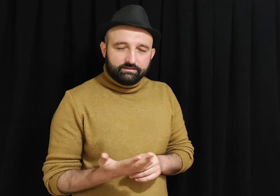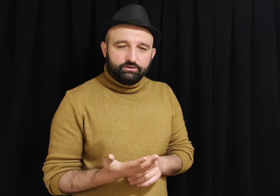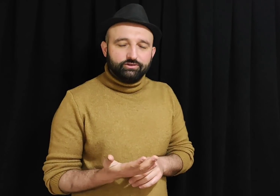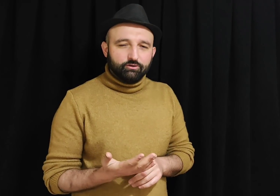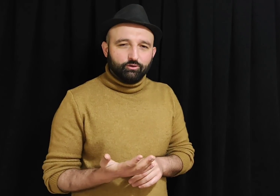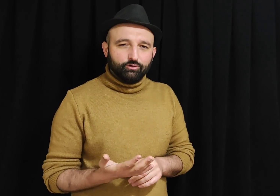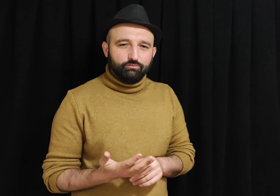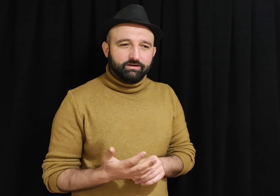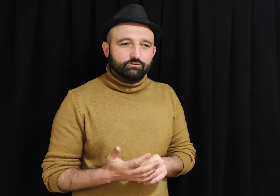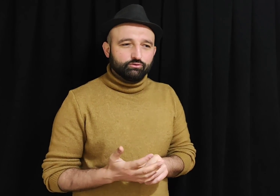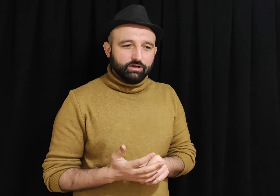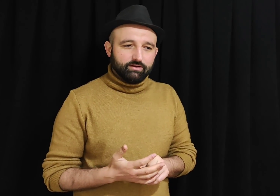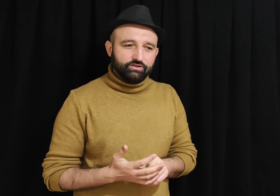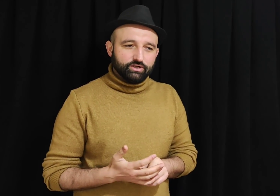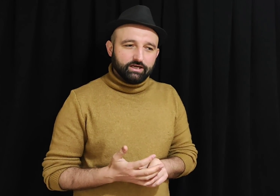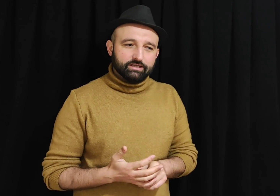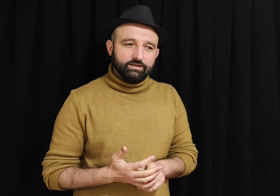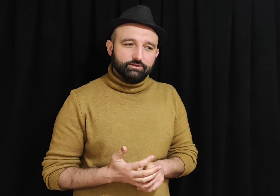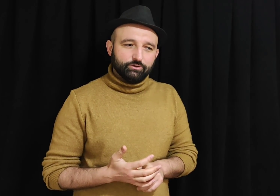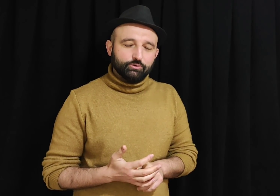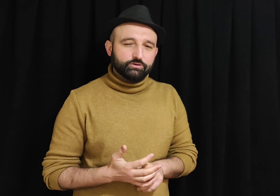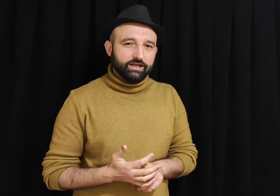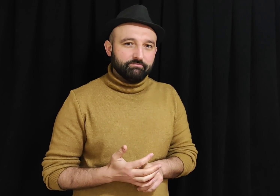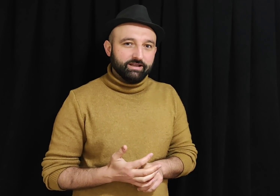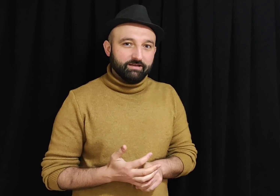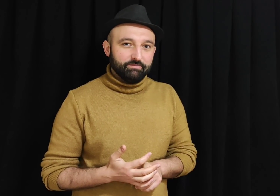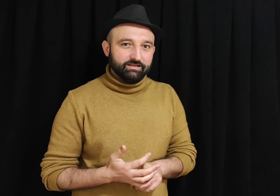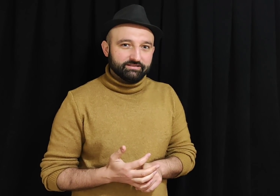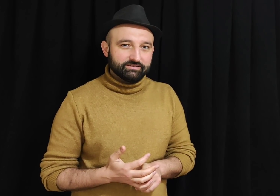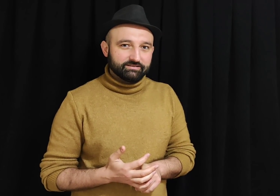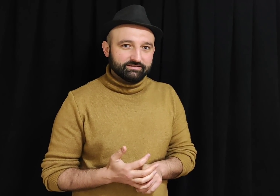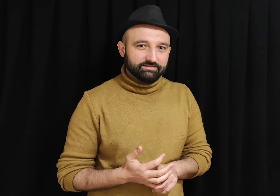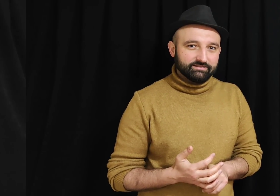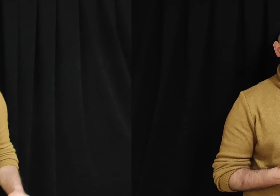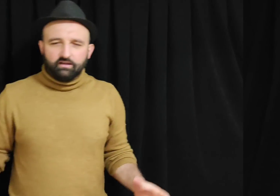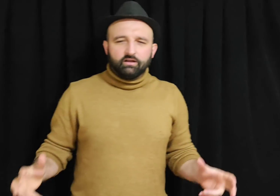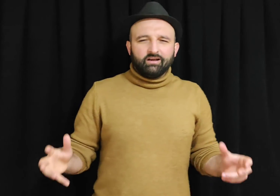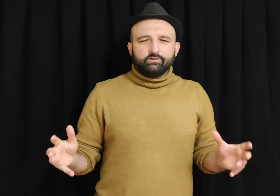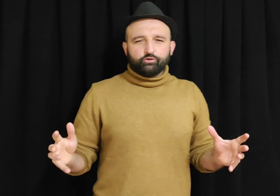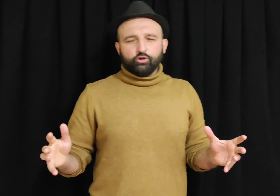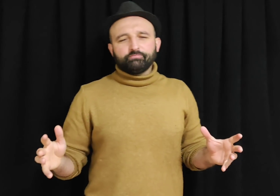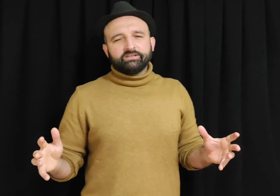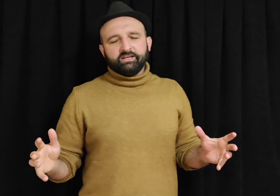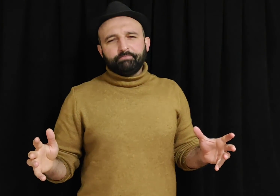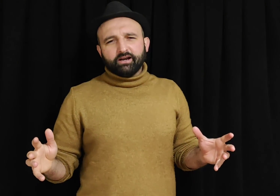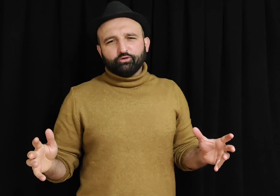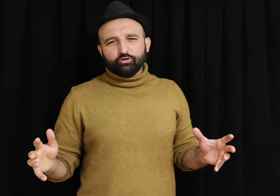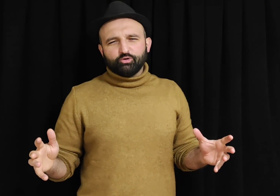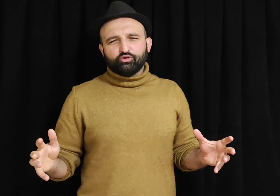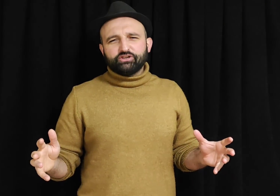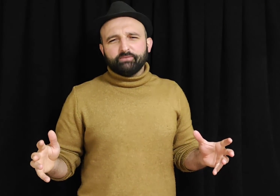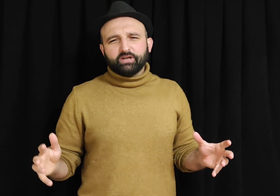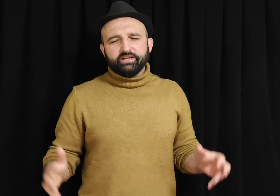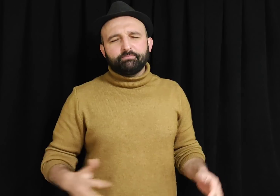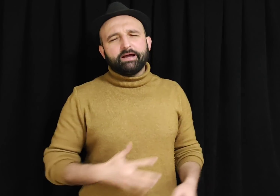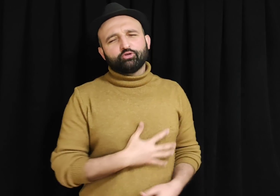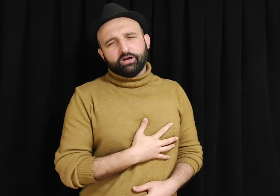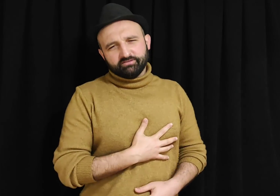Kılıçdaroğlu Mansur Yavaş'ı aday göstermeyebilir. Son Osmanlı İmparatorumuz Recep Tayyip Erdoğan